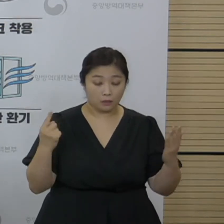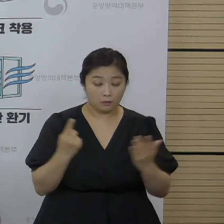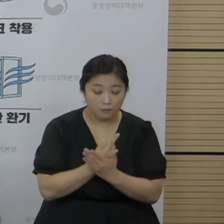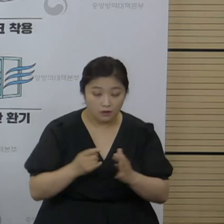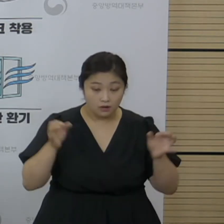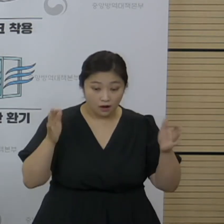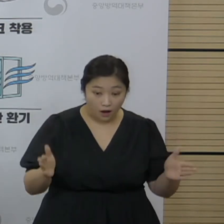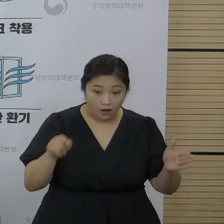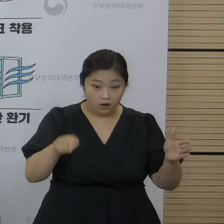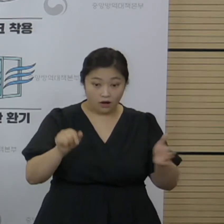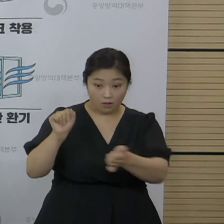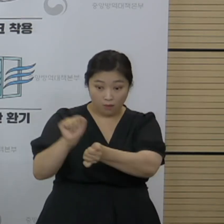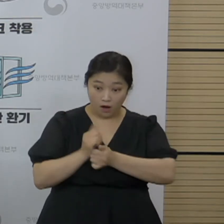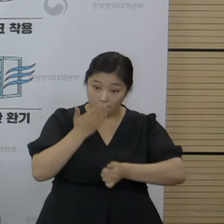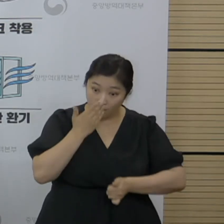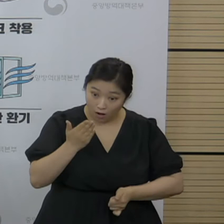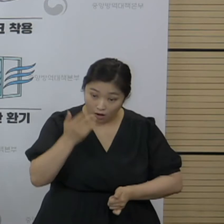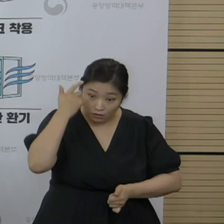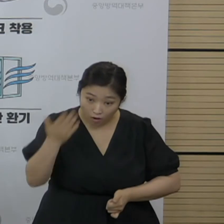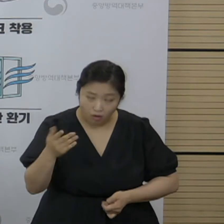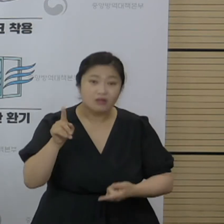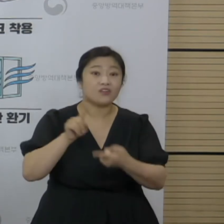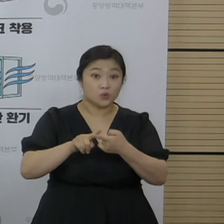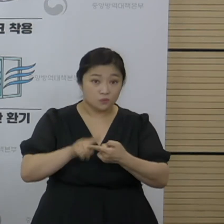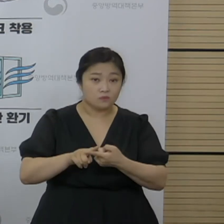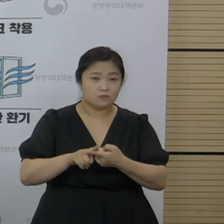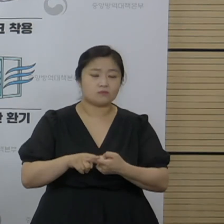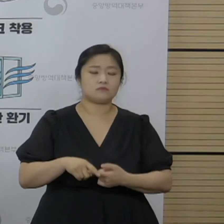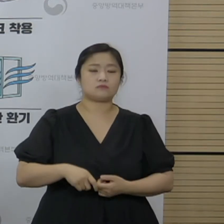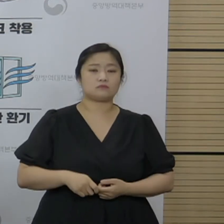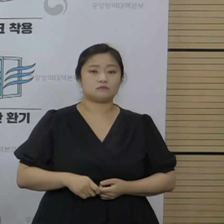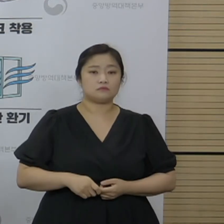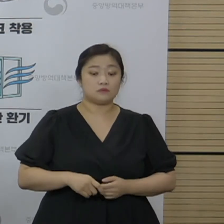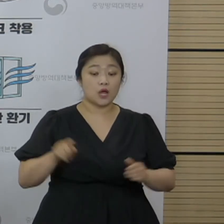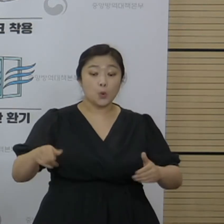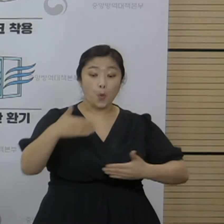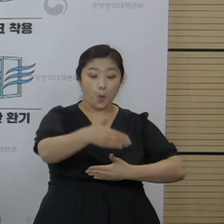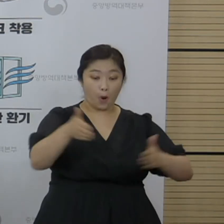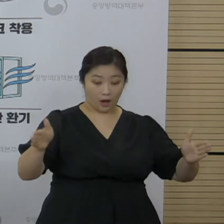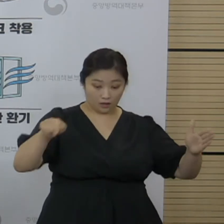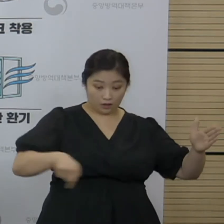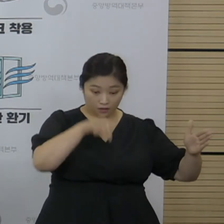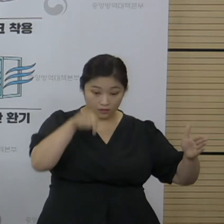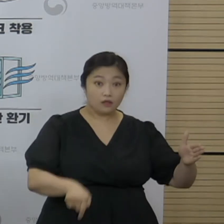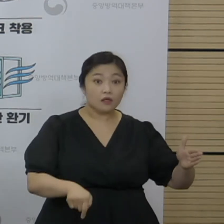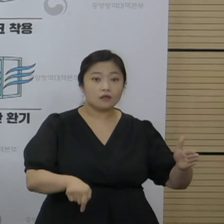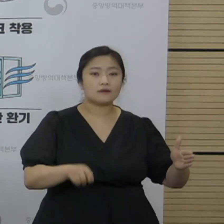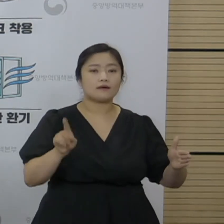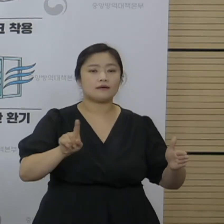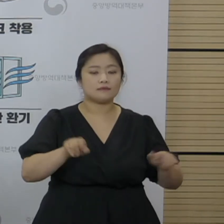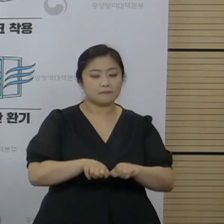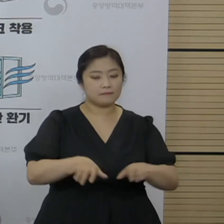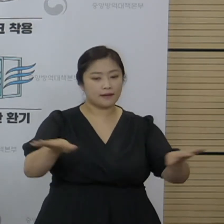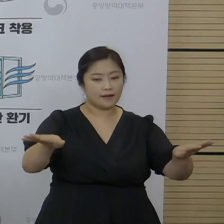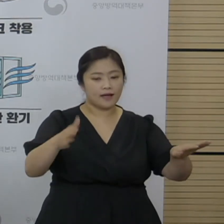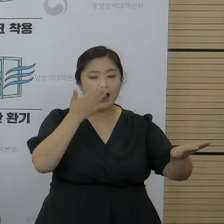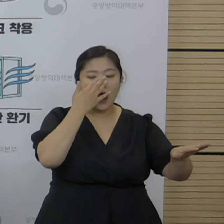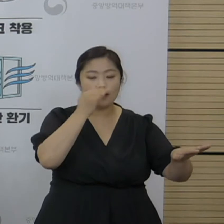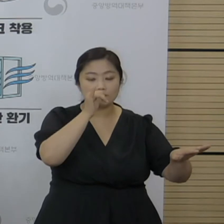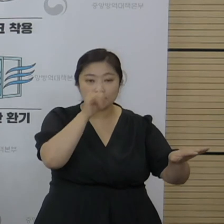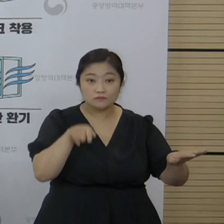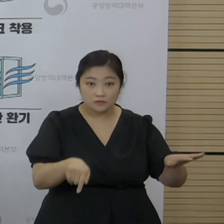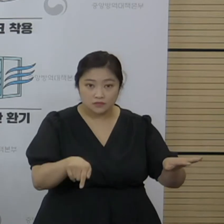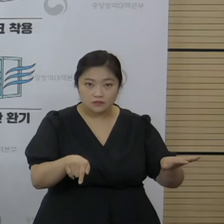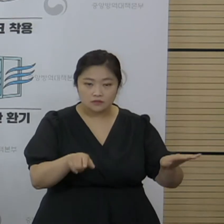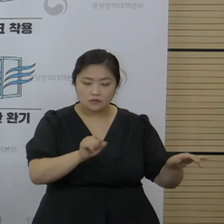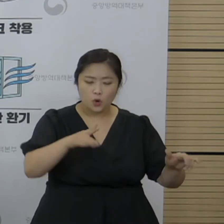시간 내에 감염될 수 있는 것은 이러한 공간 내에서의 확산시킬 수 있는